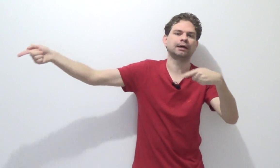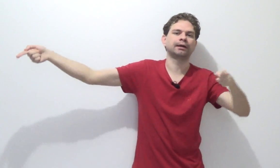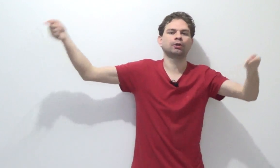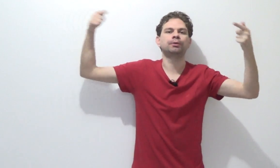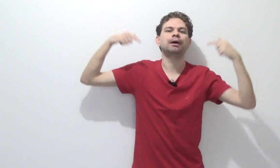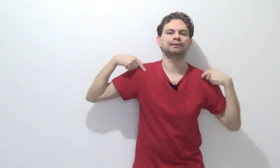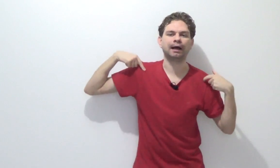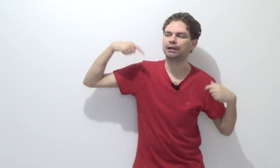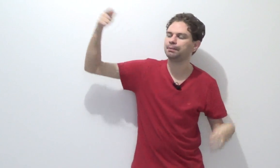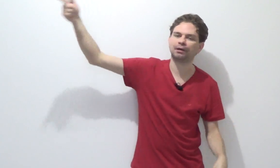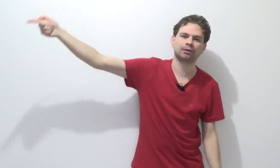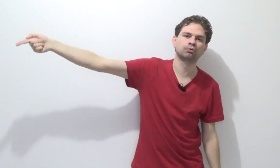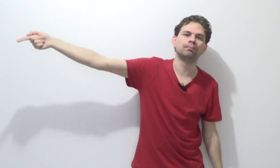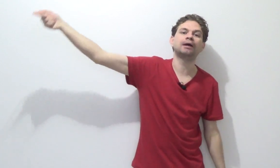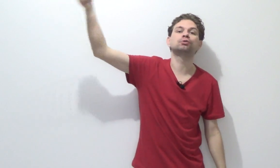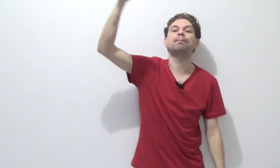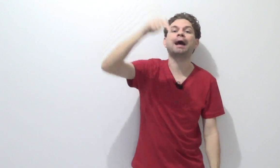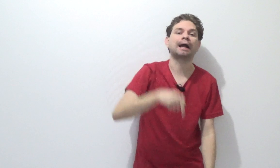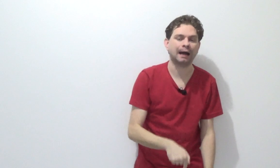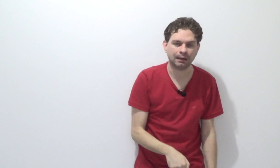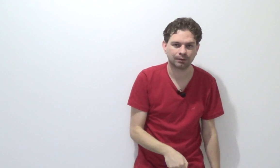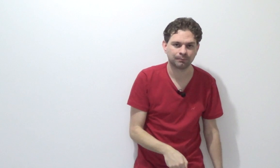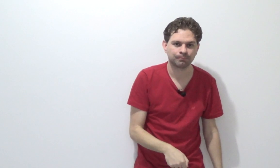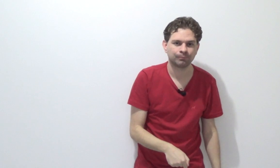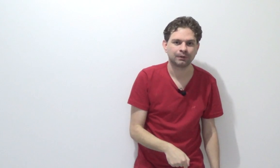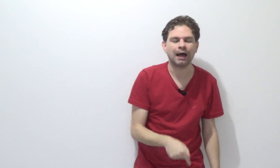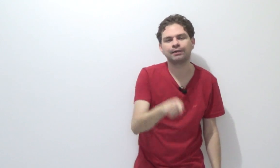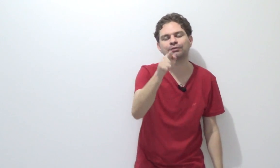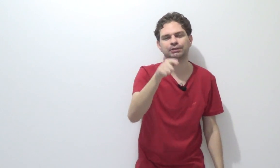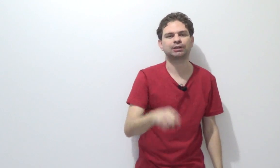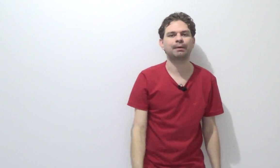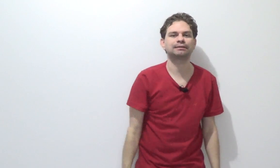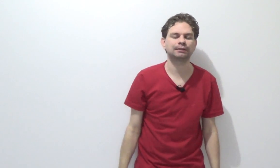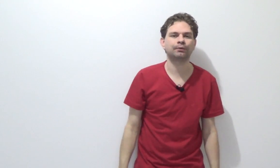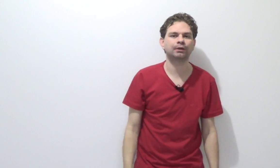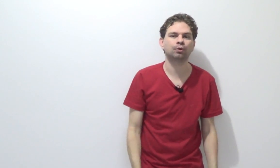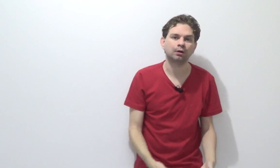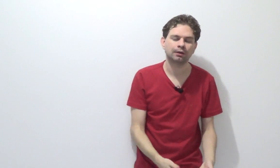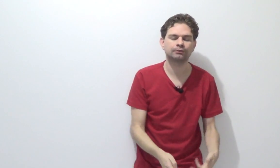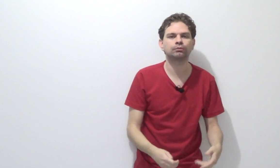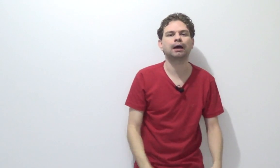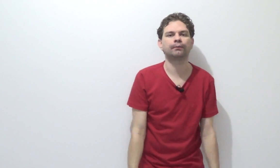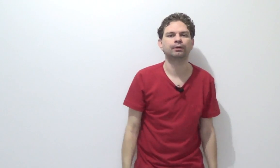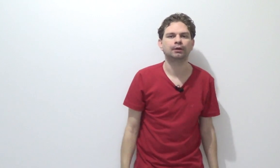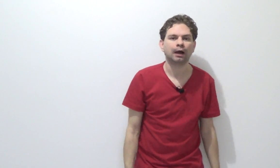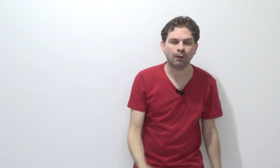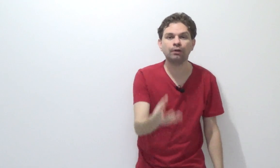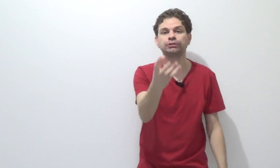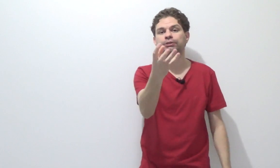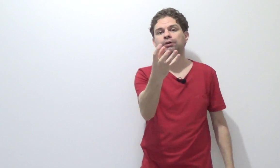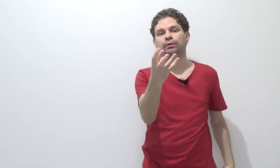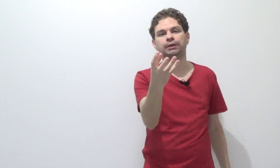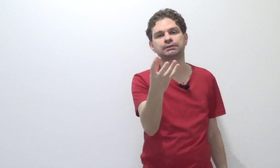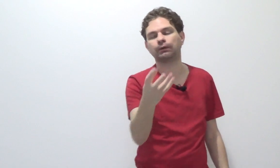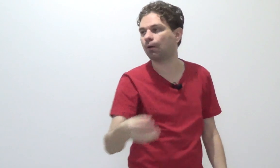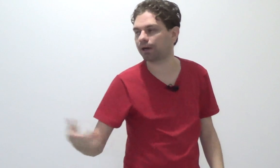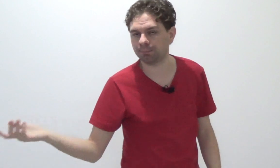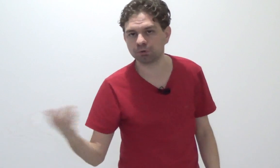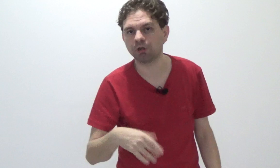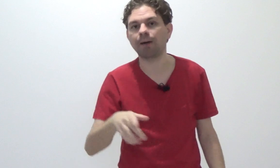cara querendo me matar, ele me mandando do México pra cá, aí você estabelece a teoria do resultado. Aonde que isso aconteceu? Ah, o cara mandou lá